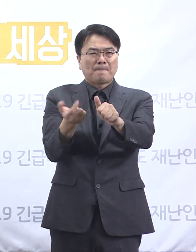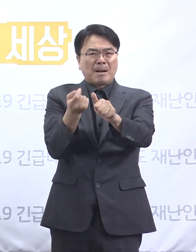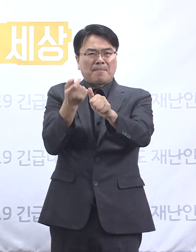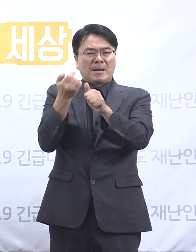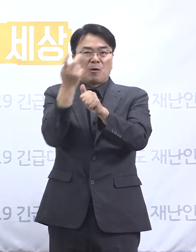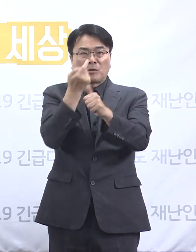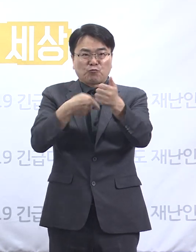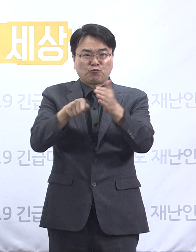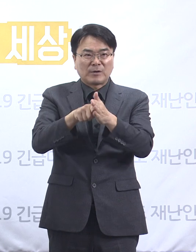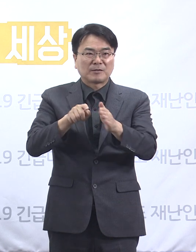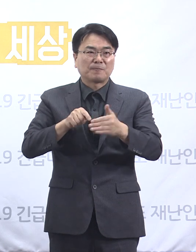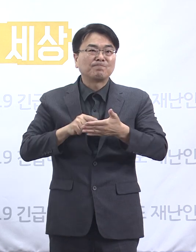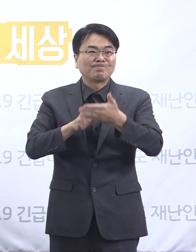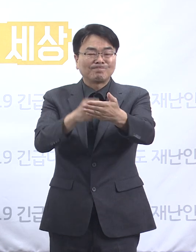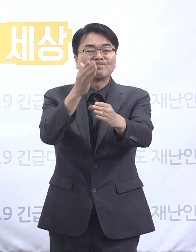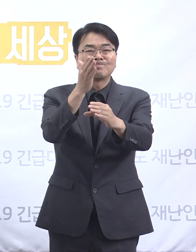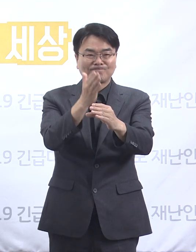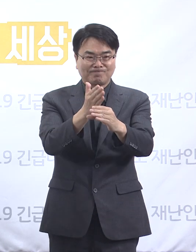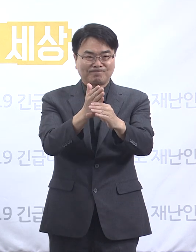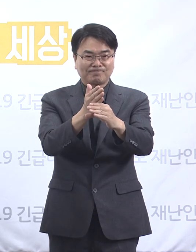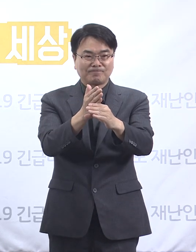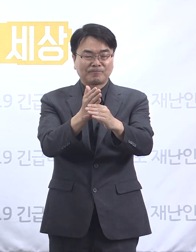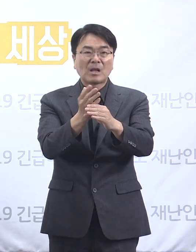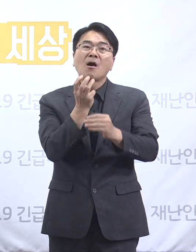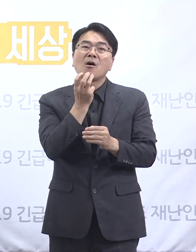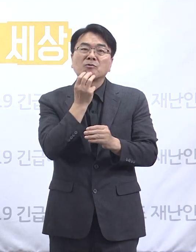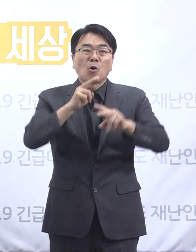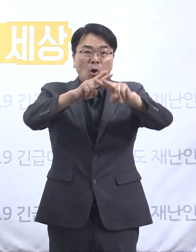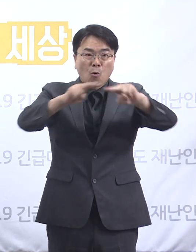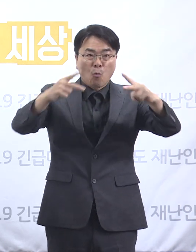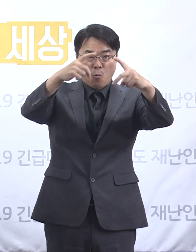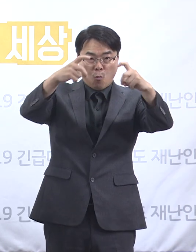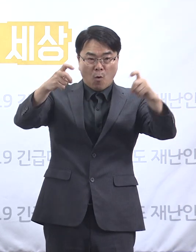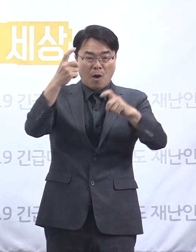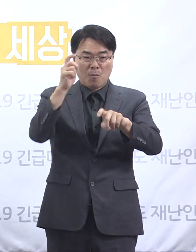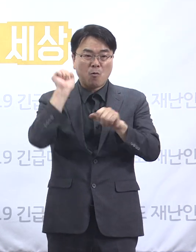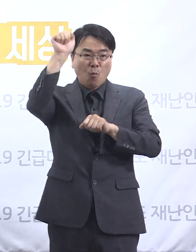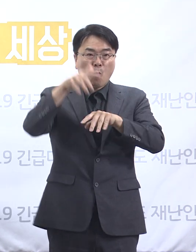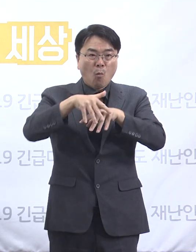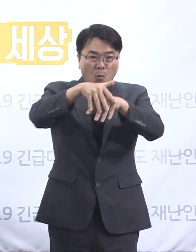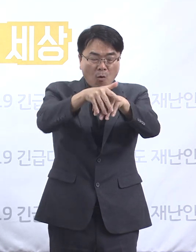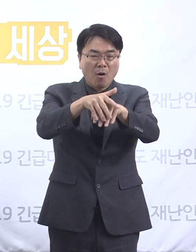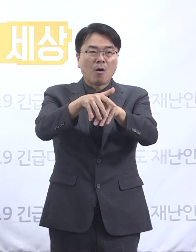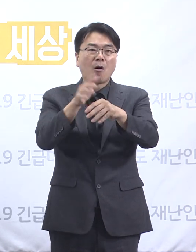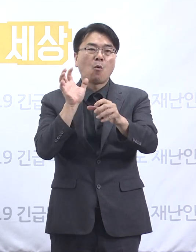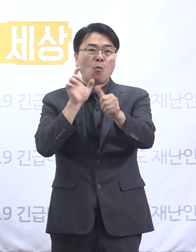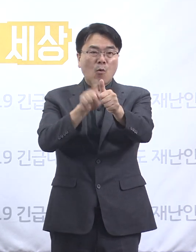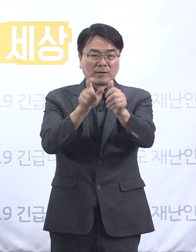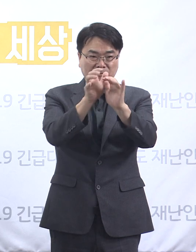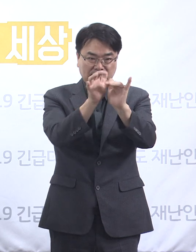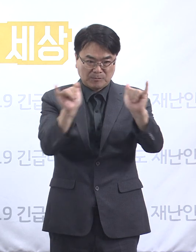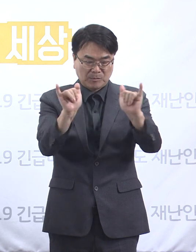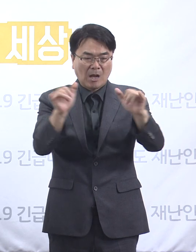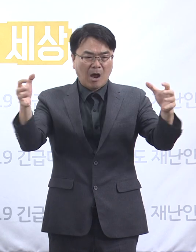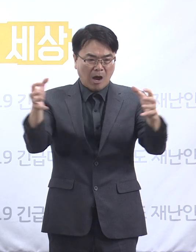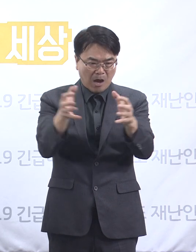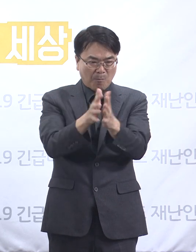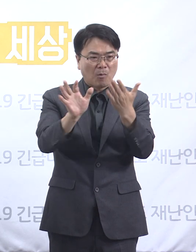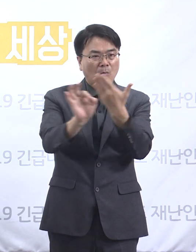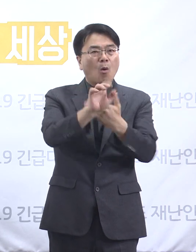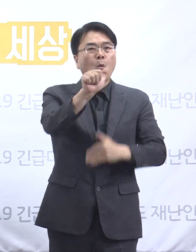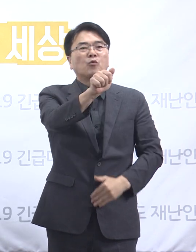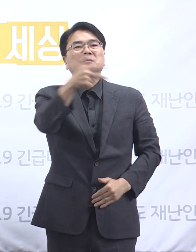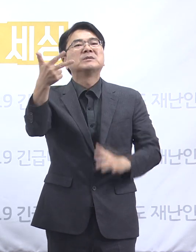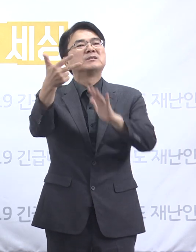8.15 광화문 집회 관련 도내 확진 상황입니다. 8월 25일 4명이 추가 확진되어 누적 확진자는 총 57명으로